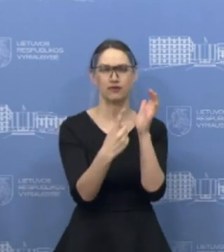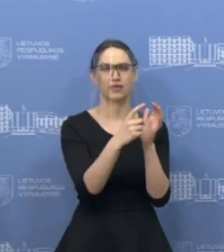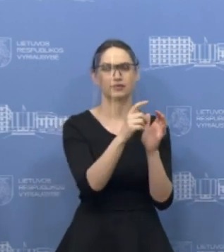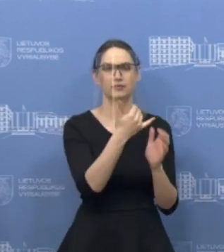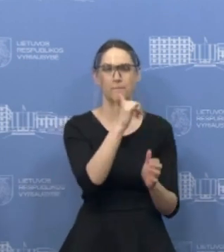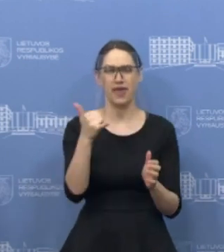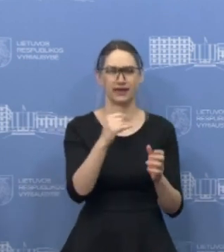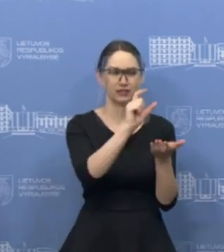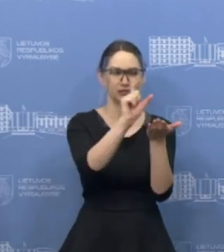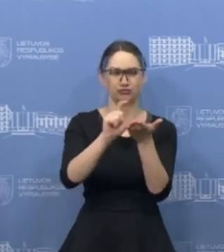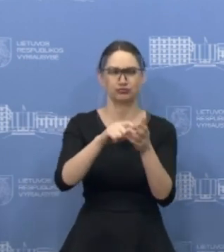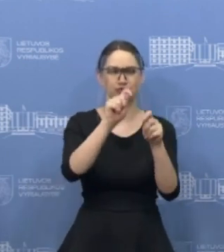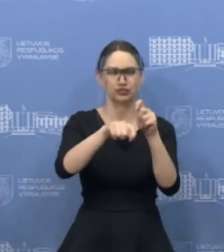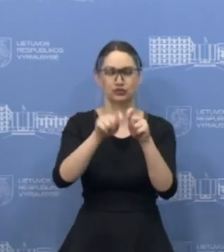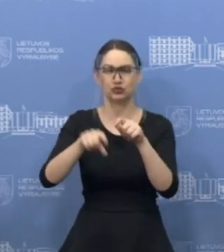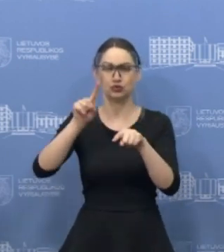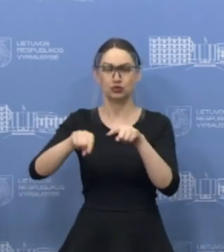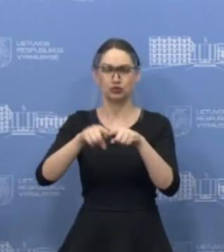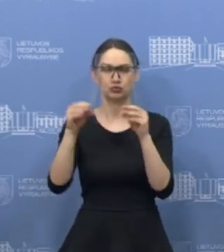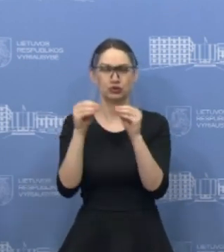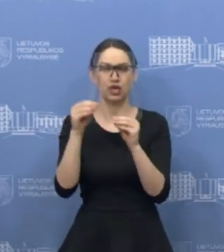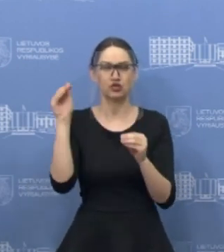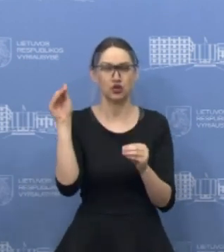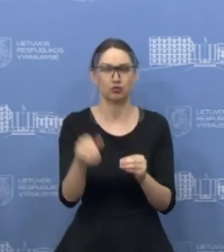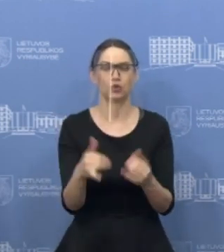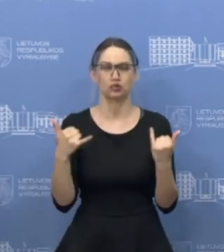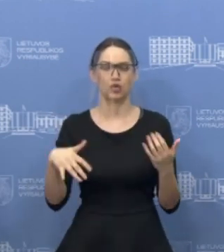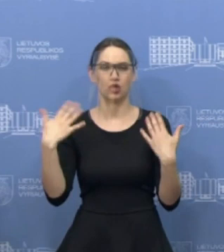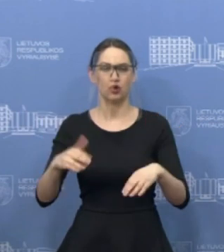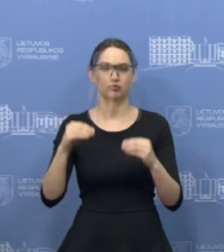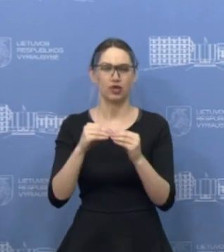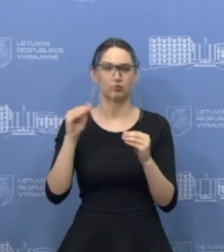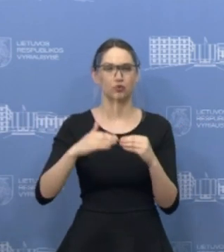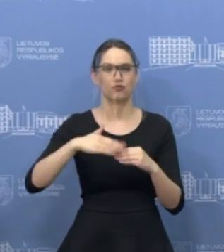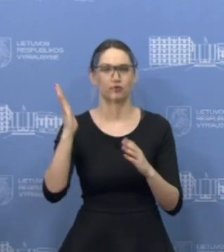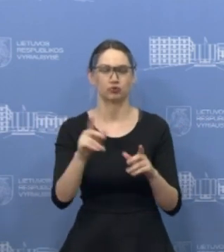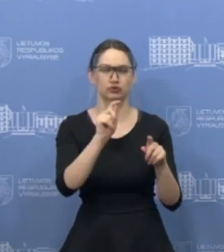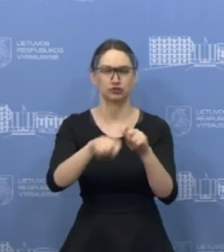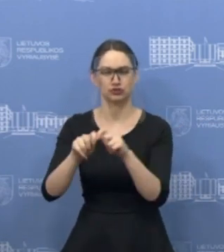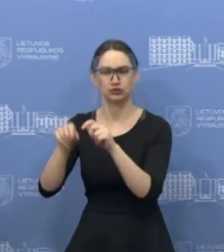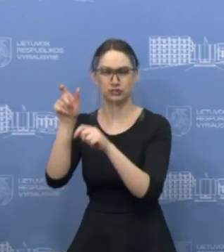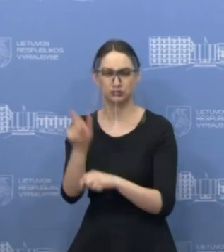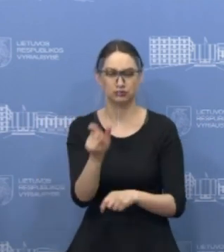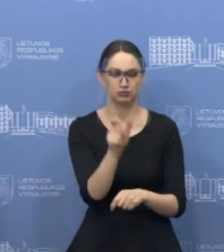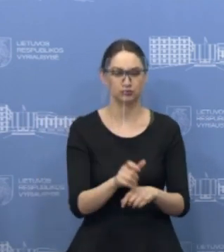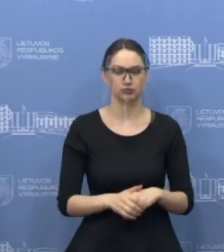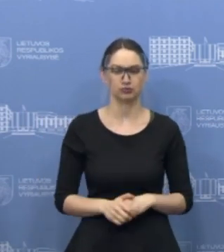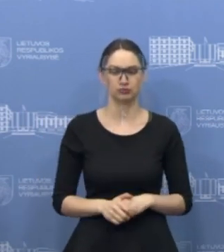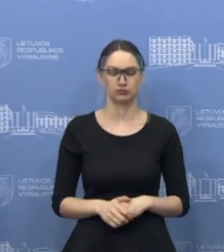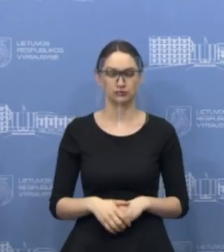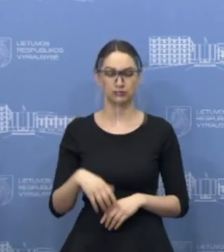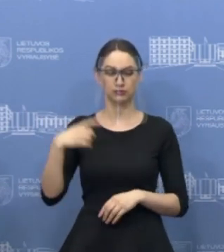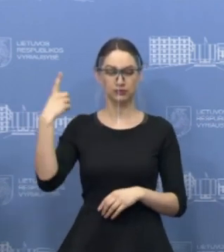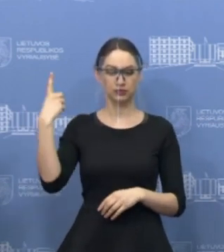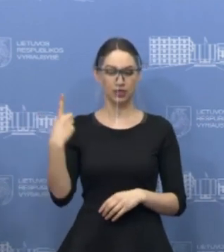mėginys ir na, tuoj peržingsime 10 tūkstančių, šiandien iš tikrųjų. Kaip žinote, šią savaitę